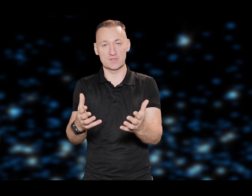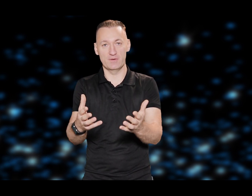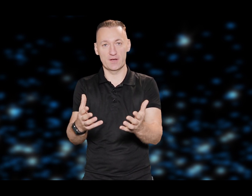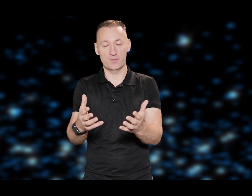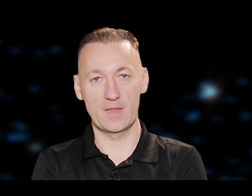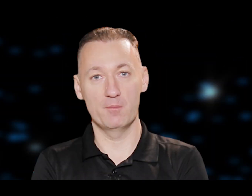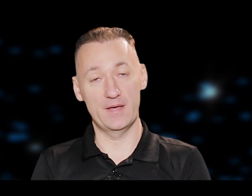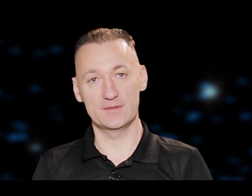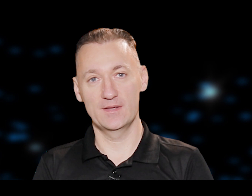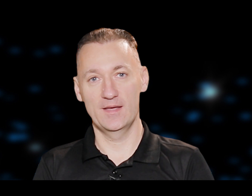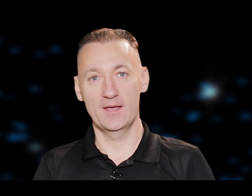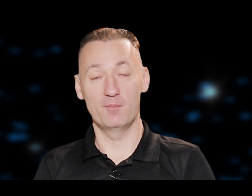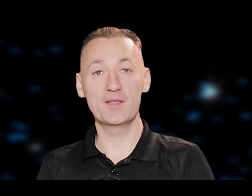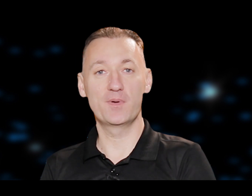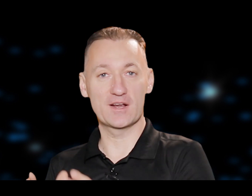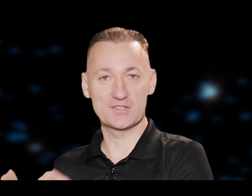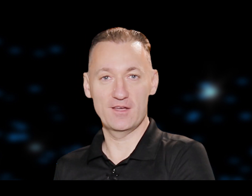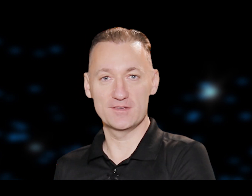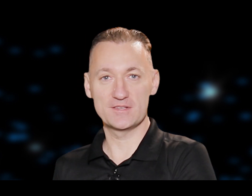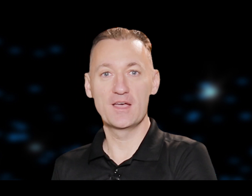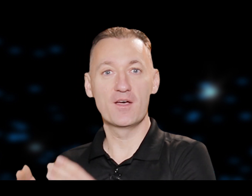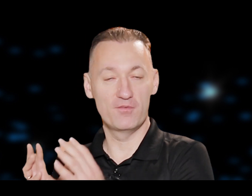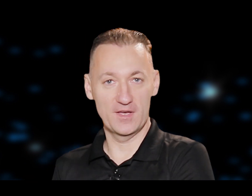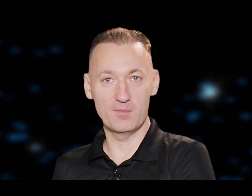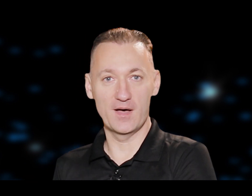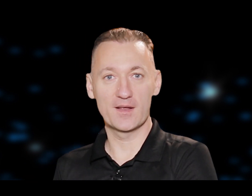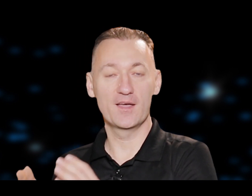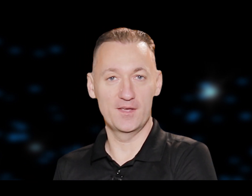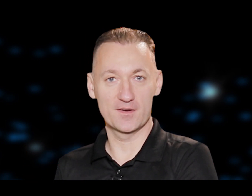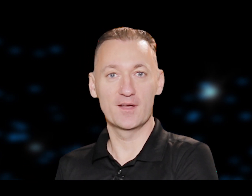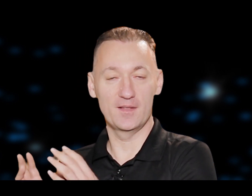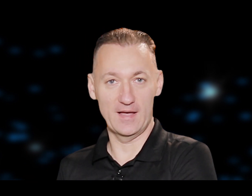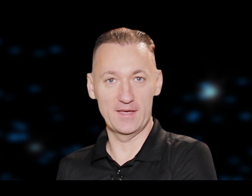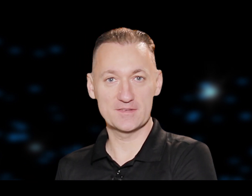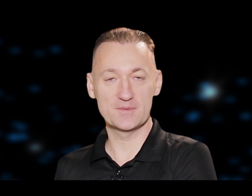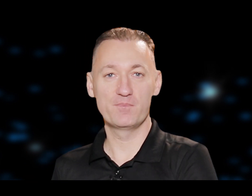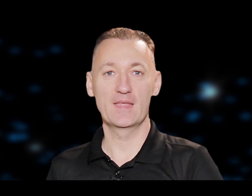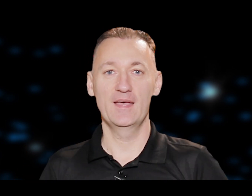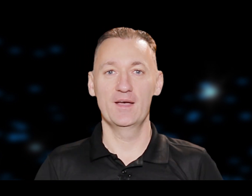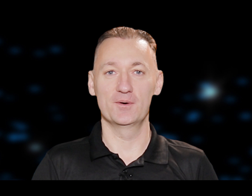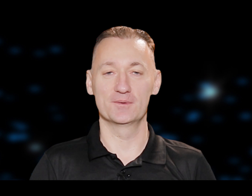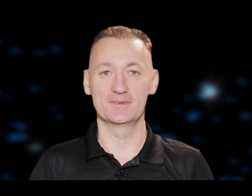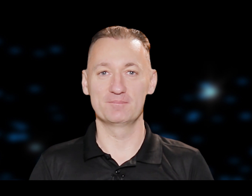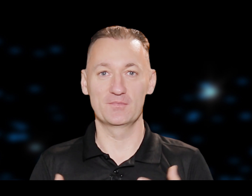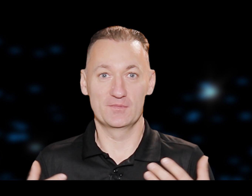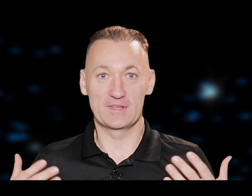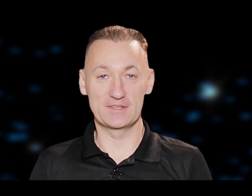cilvēku, bet man priekš tevis vienmēr ir laiks. Un tad